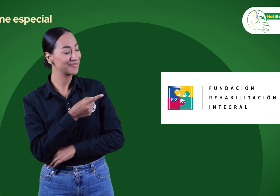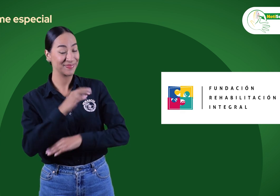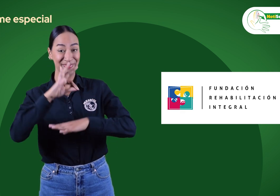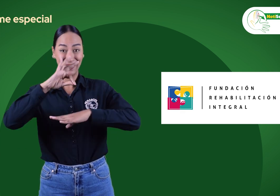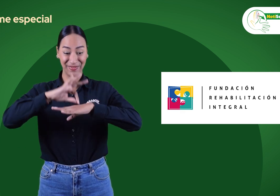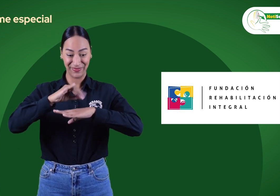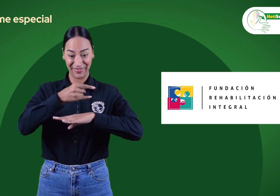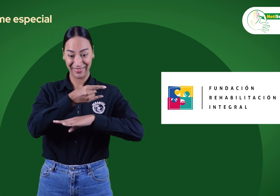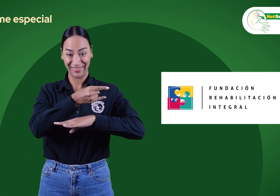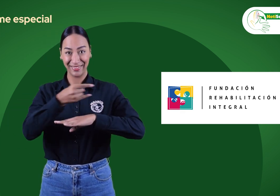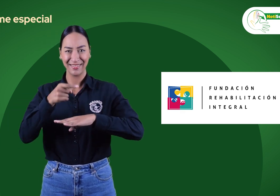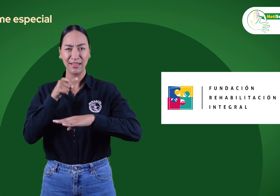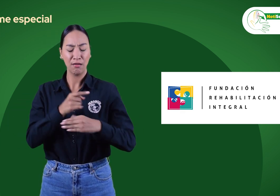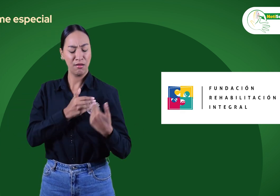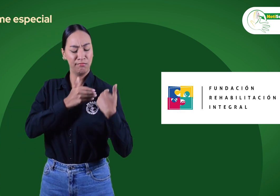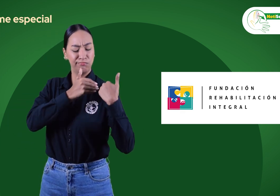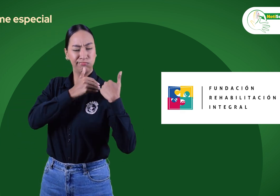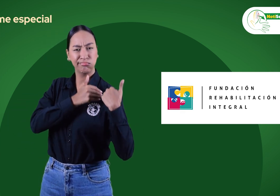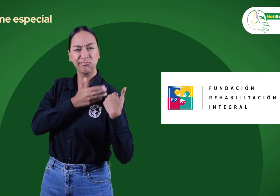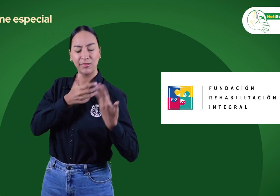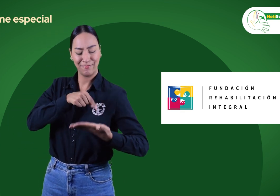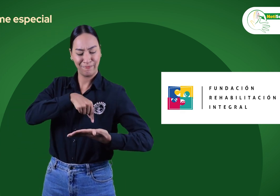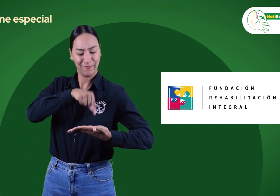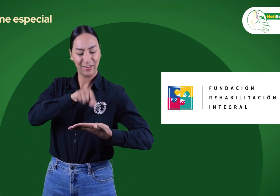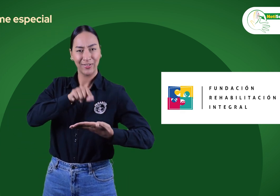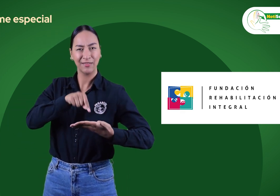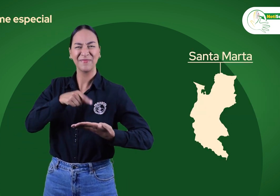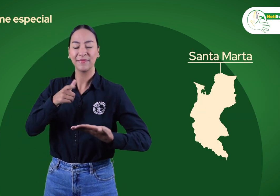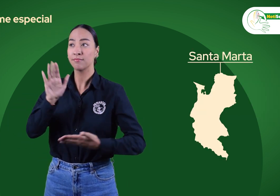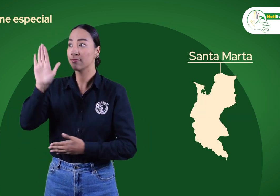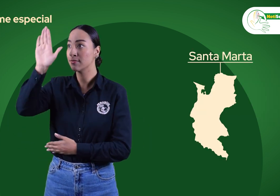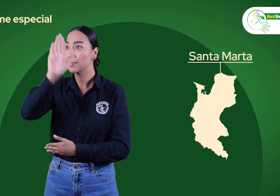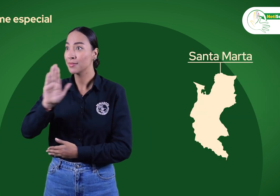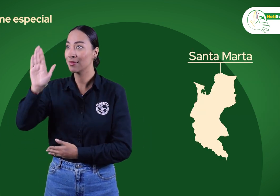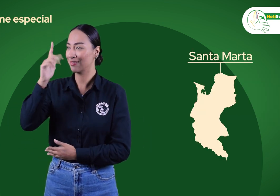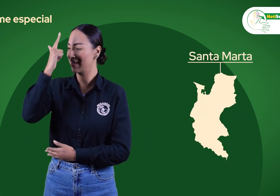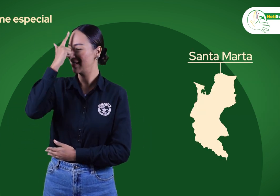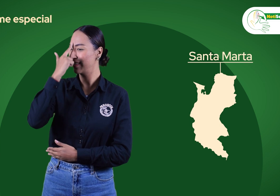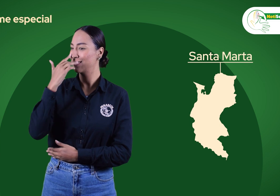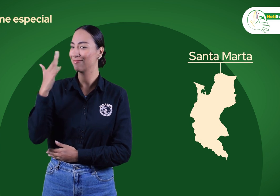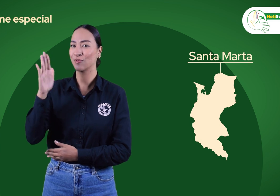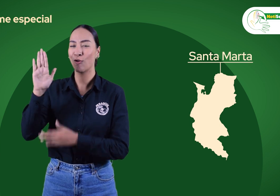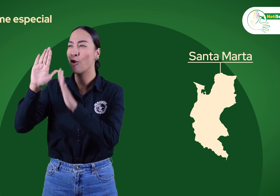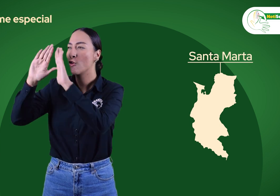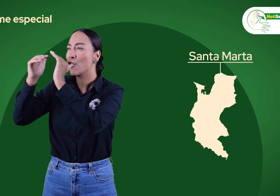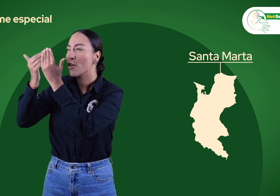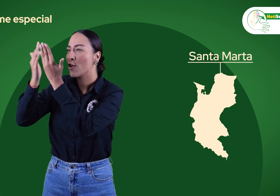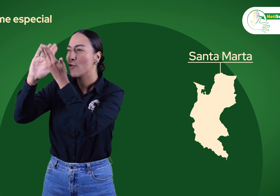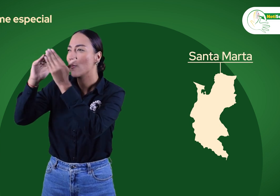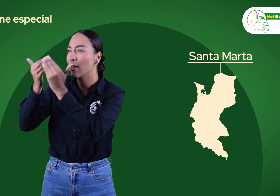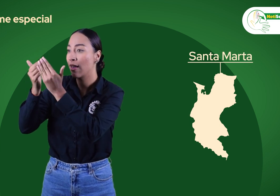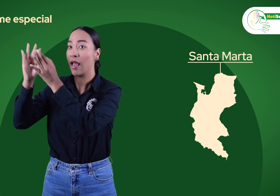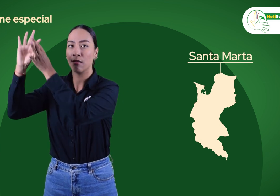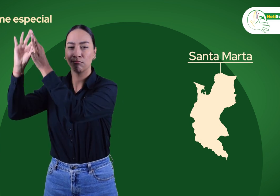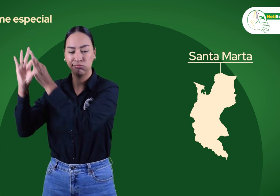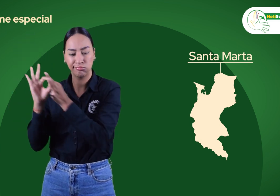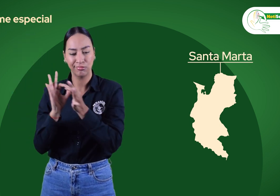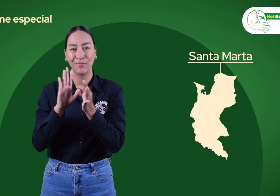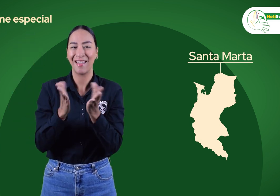Integral, responsables de la contratación de los apoyos educativos para los